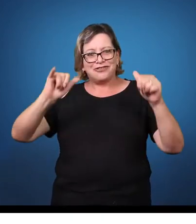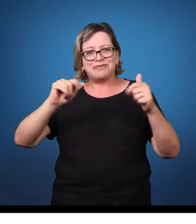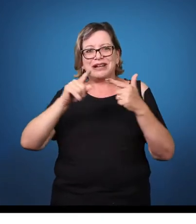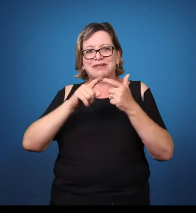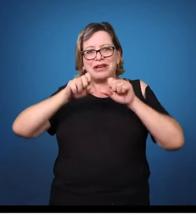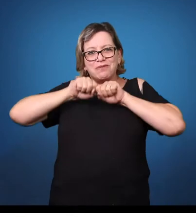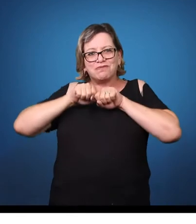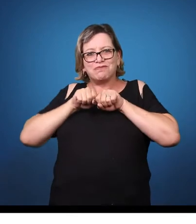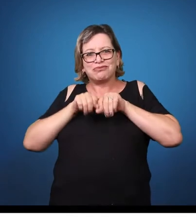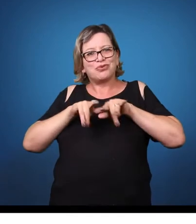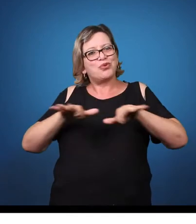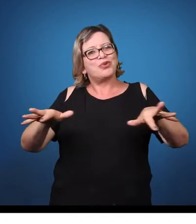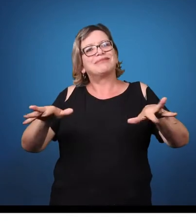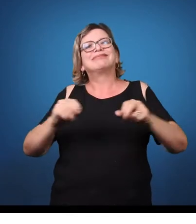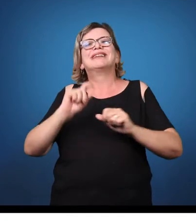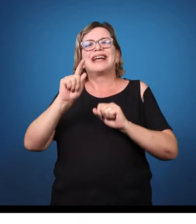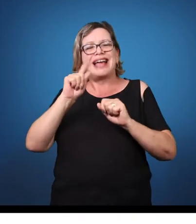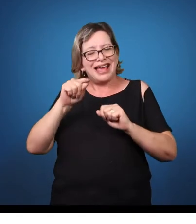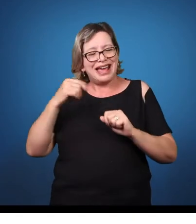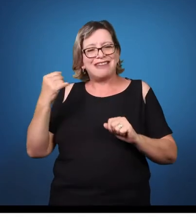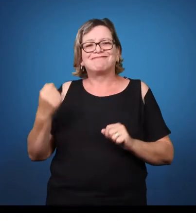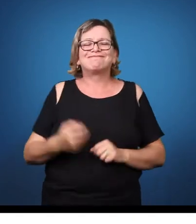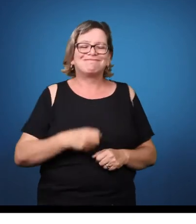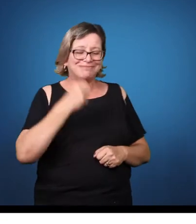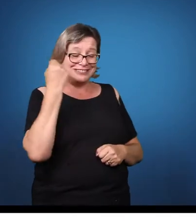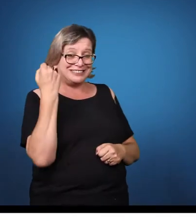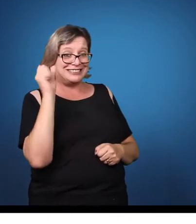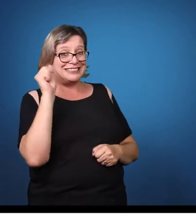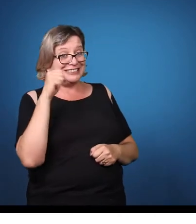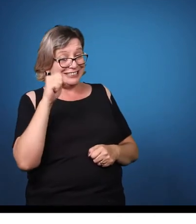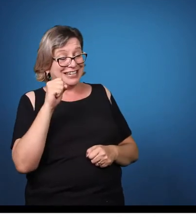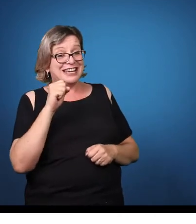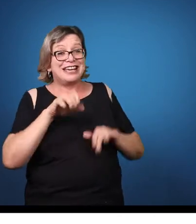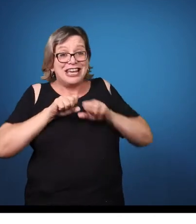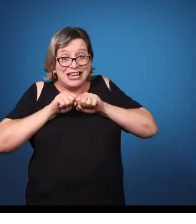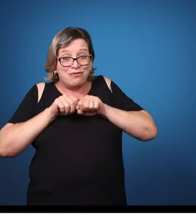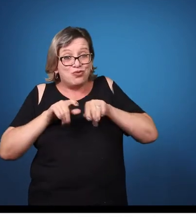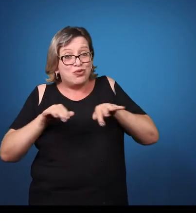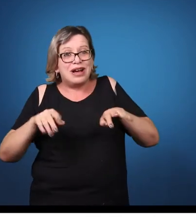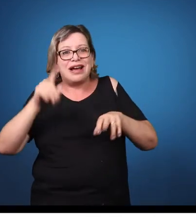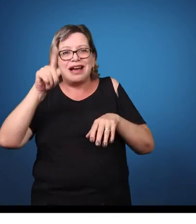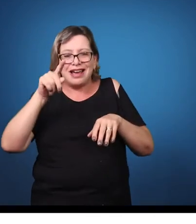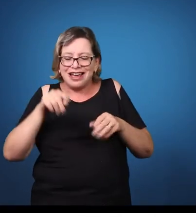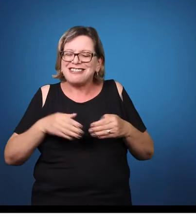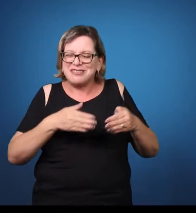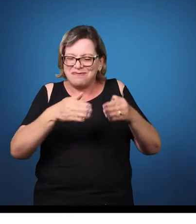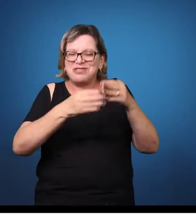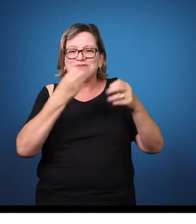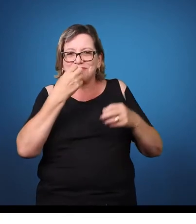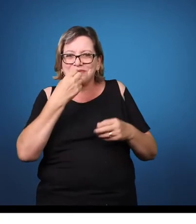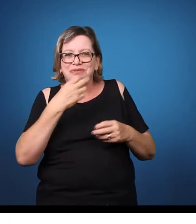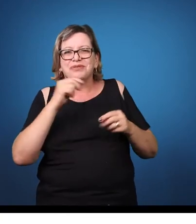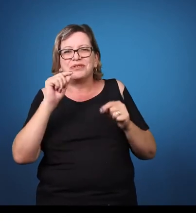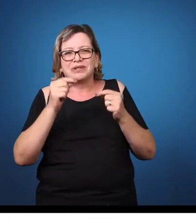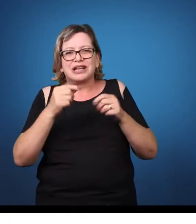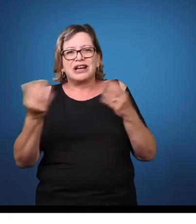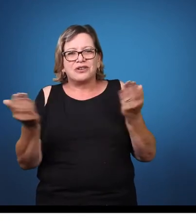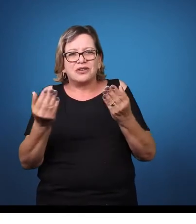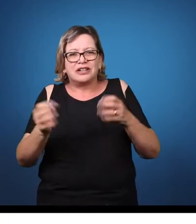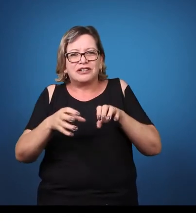e ter a clareza que a pessoa aprende. Uns vão demorar mais, outros vão demorar